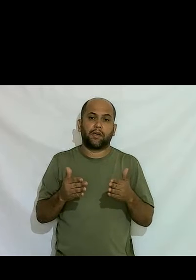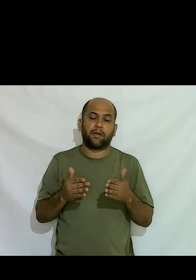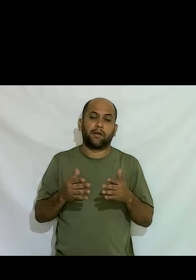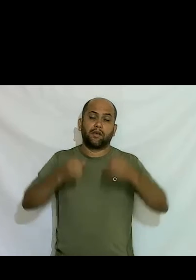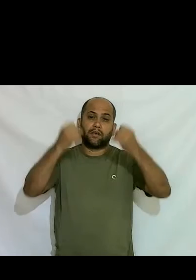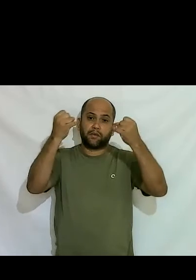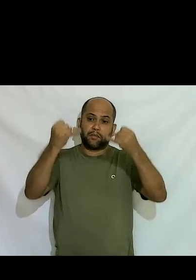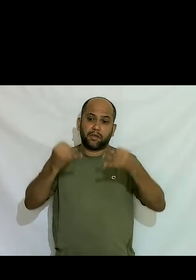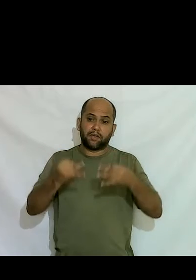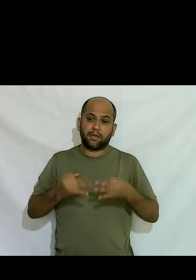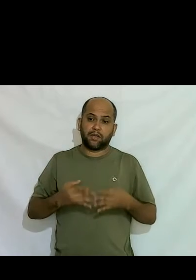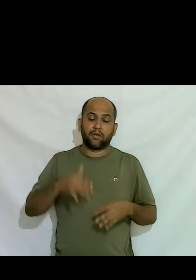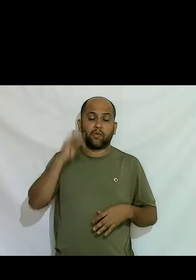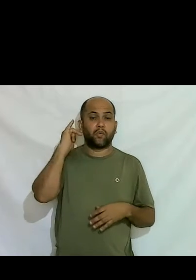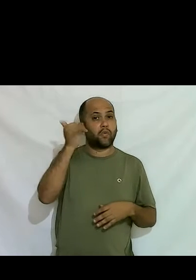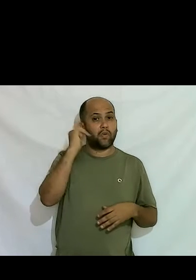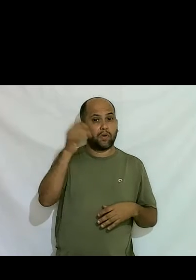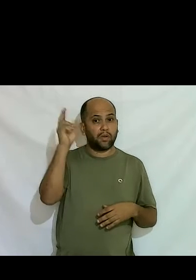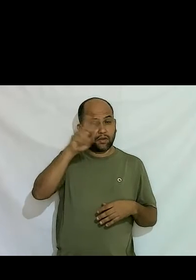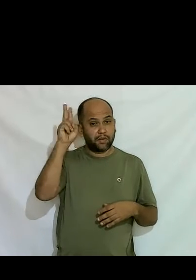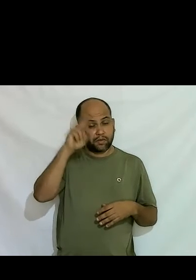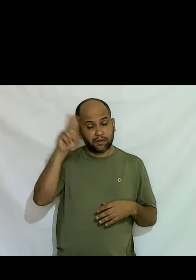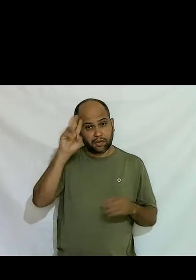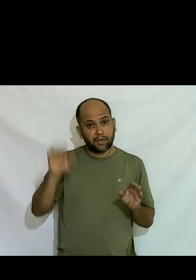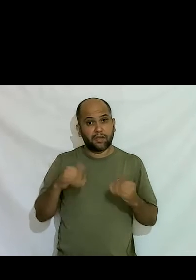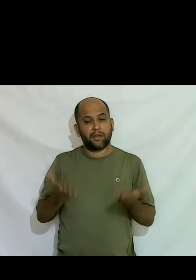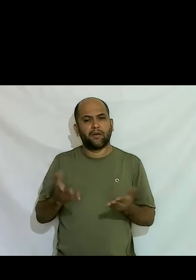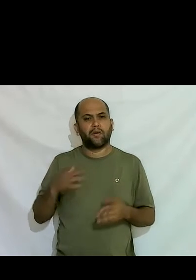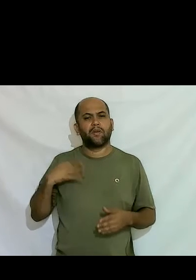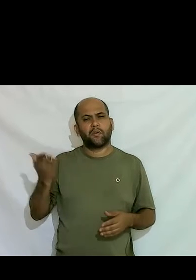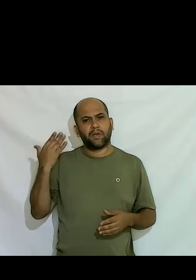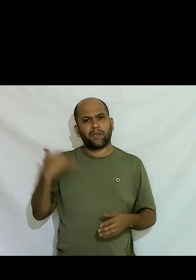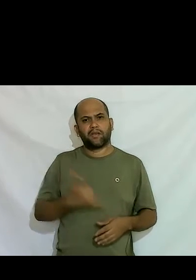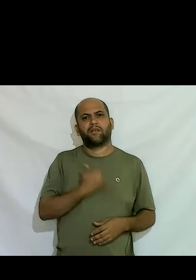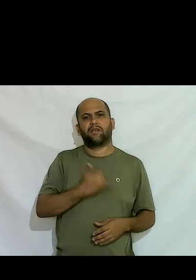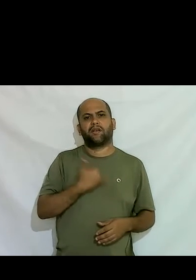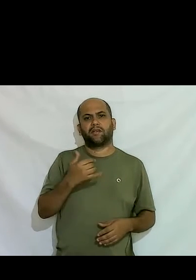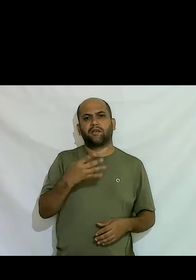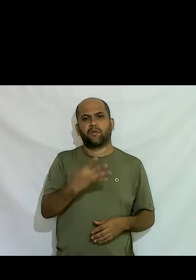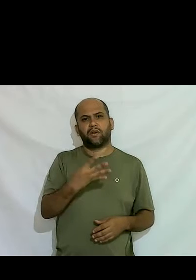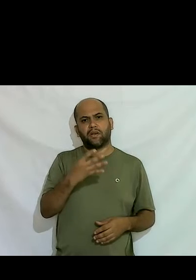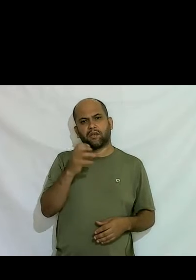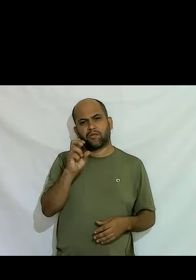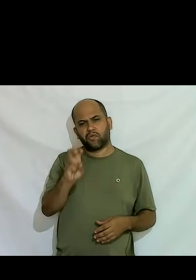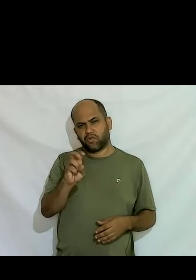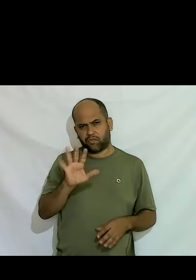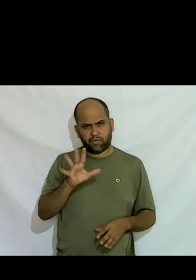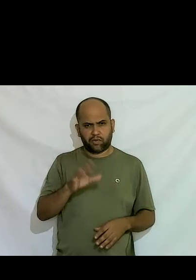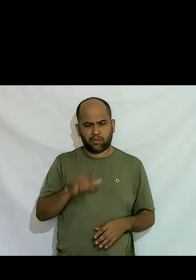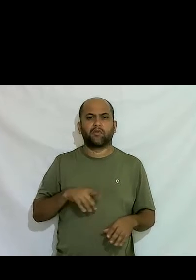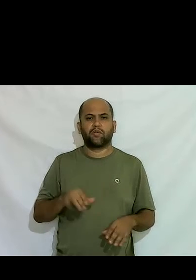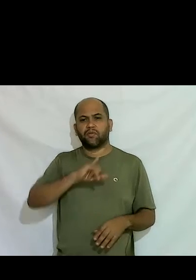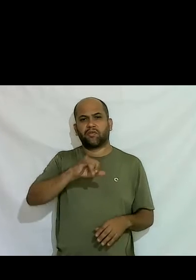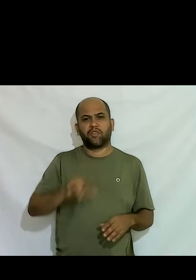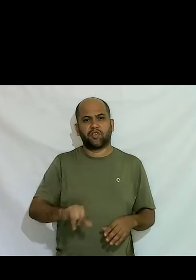falando um pouco da minha história né então quando eu tinha 4, 5 anos que eu fui para jardim da infância eu